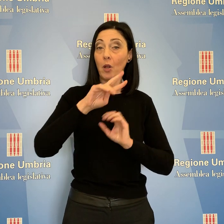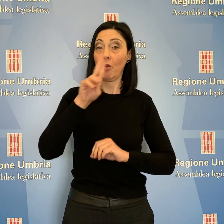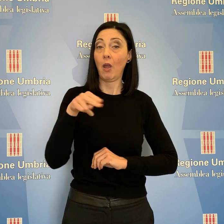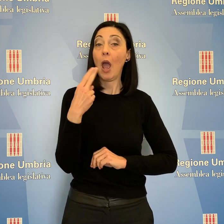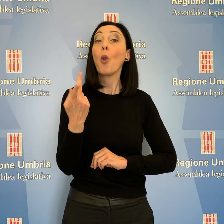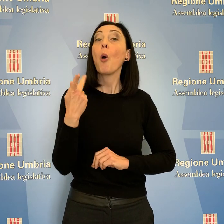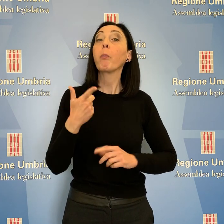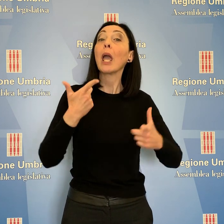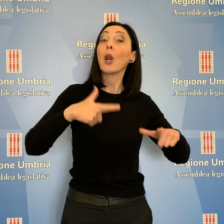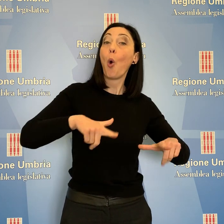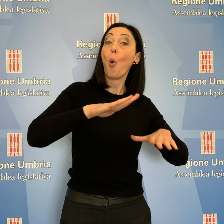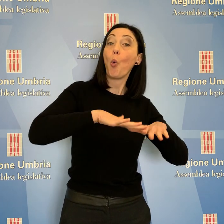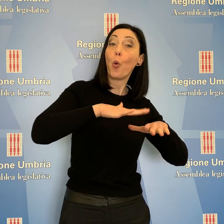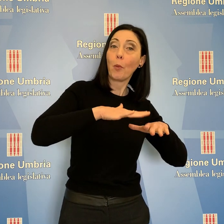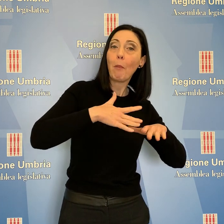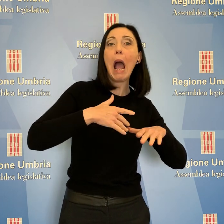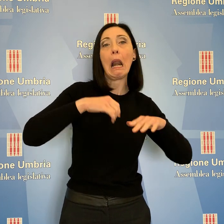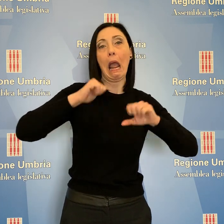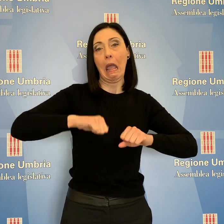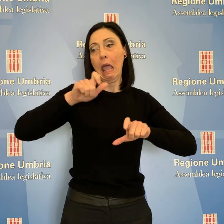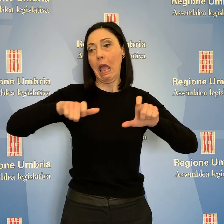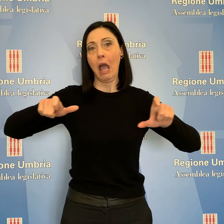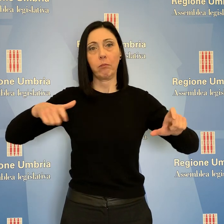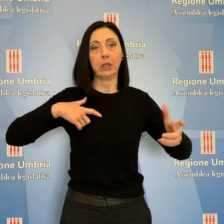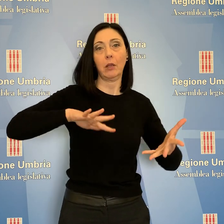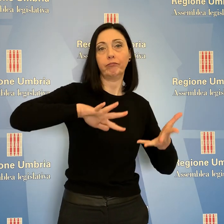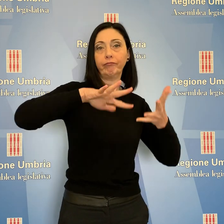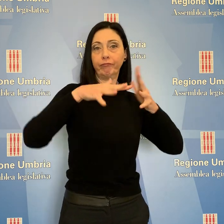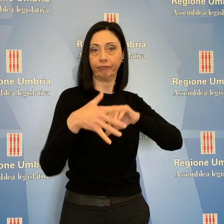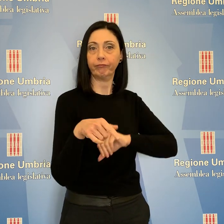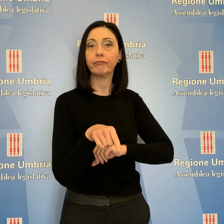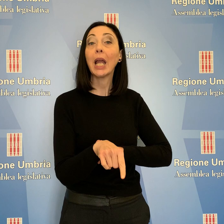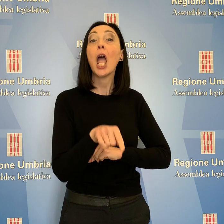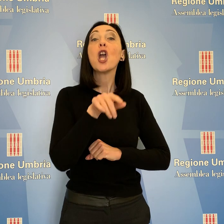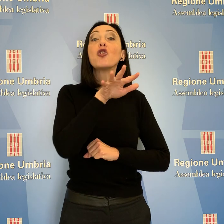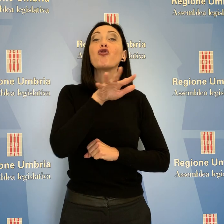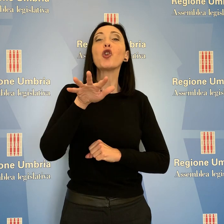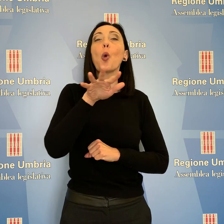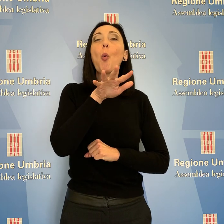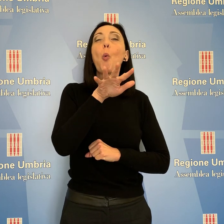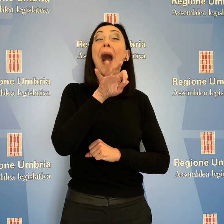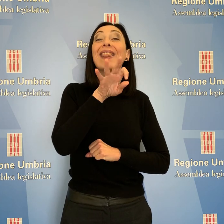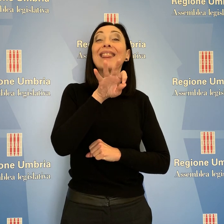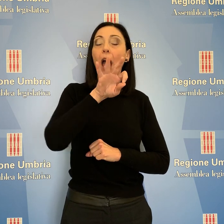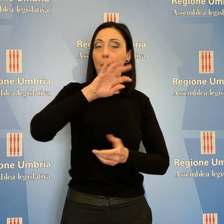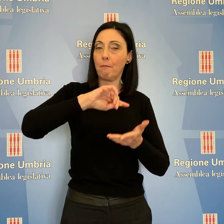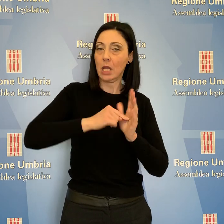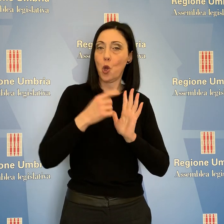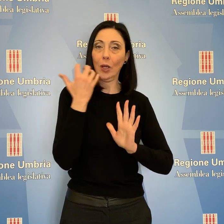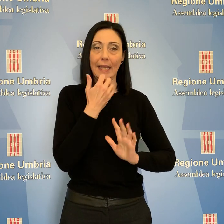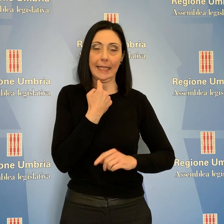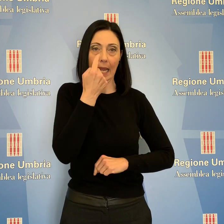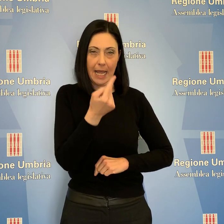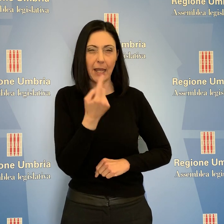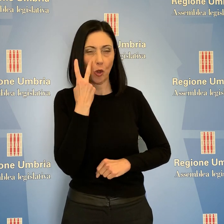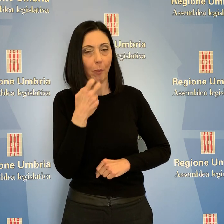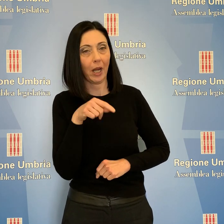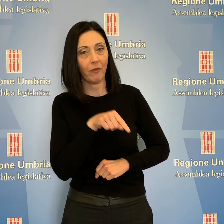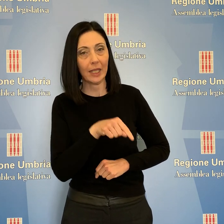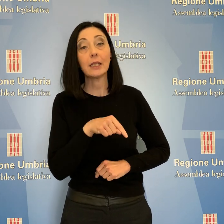riqualificazione urbana e abitativa abbiamo previsto 50 milioni, ha detto la Presidente Tesei. Per l'edilizia scolastica 400